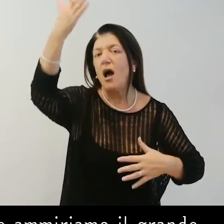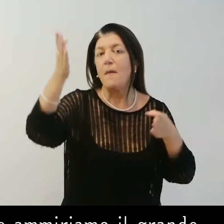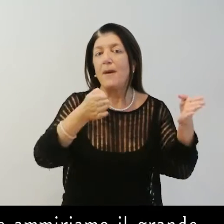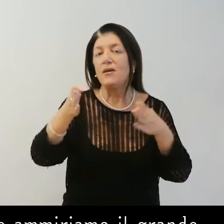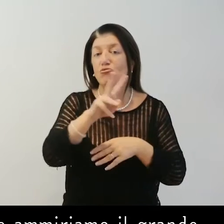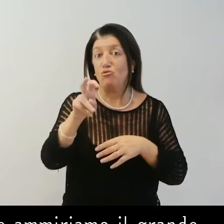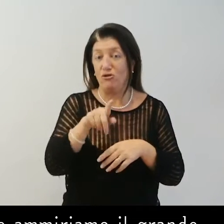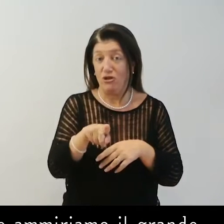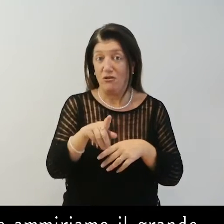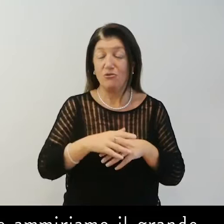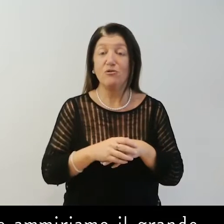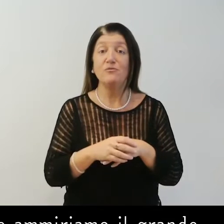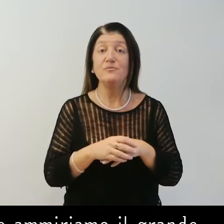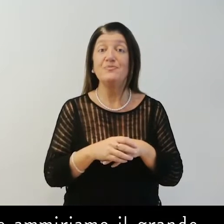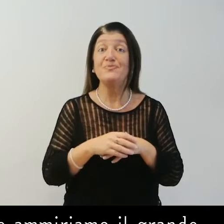crocefisso ligno duecentesco.